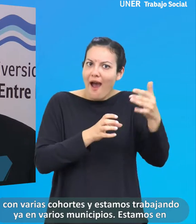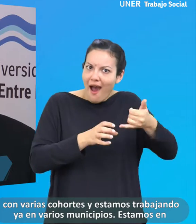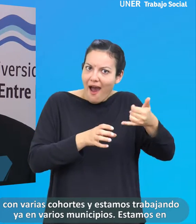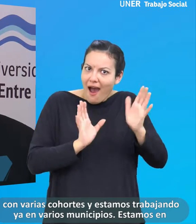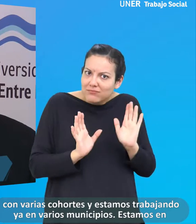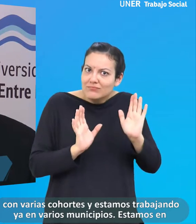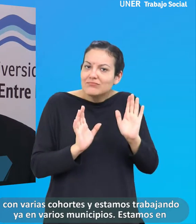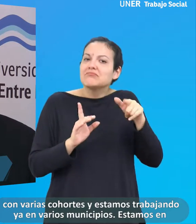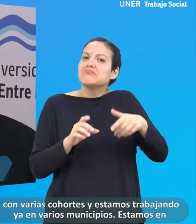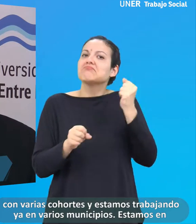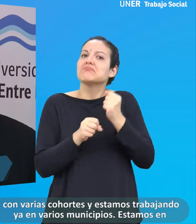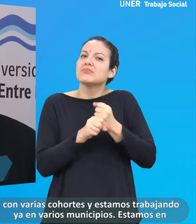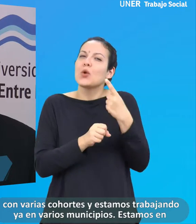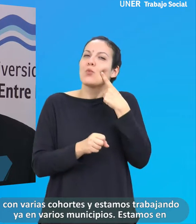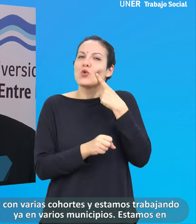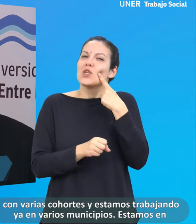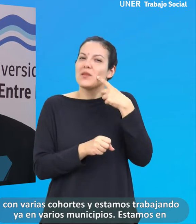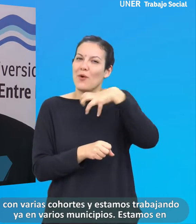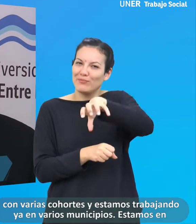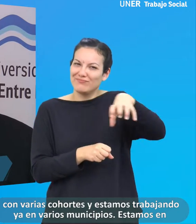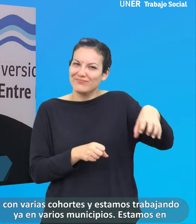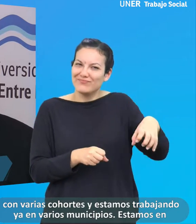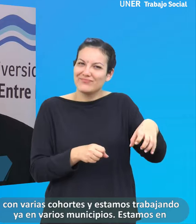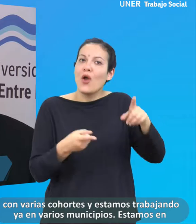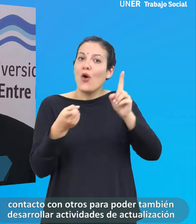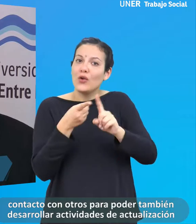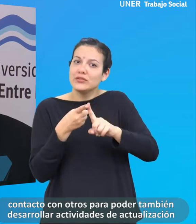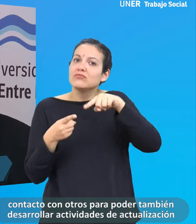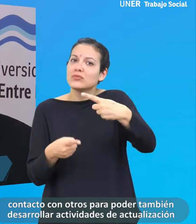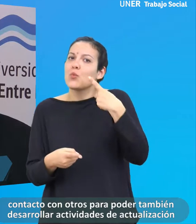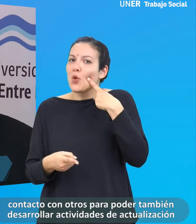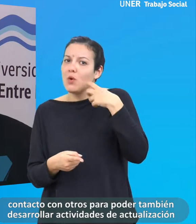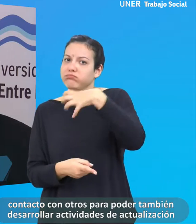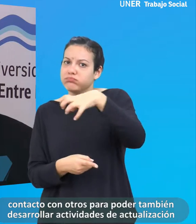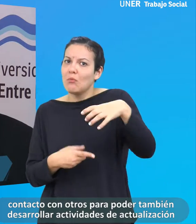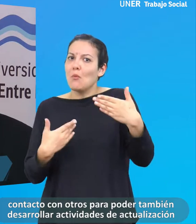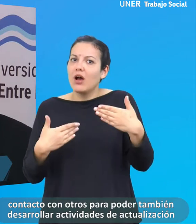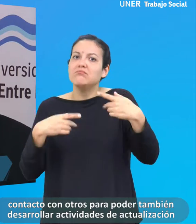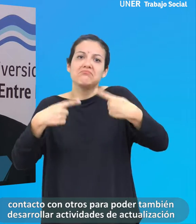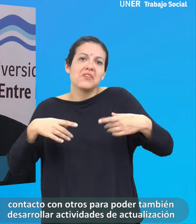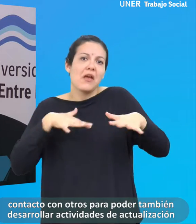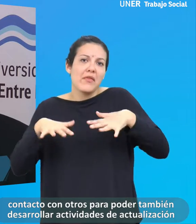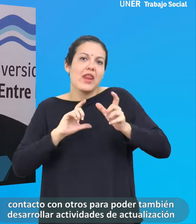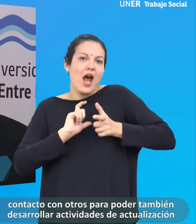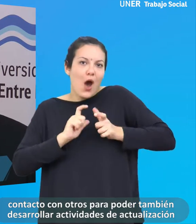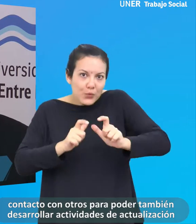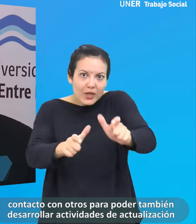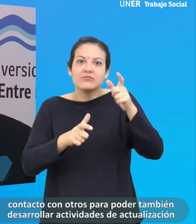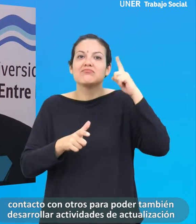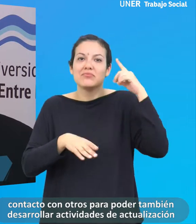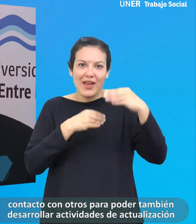y estamos trabajando ya en varios municipios, estamos ya en contacto con otros para poder también desarrollar actividades de